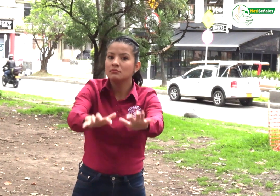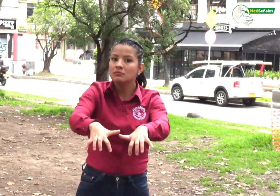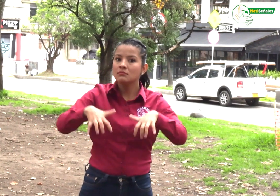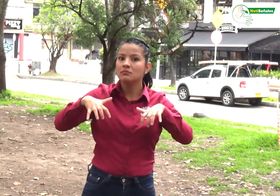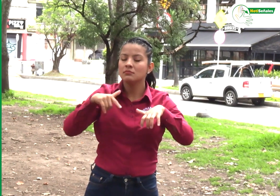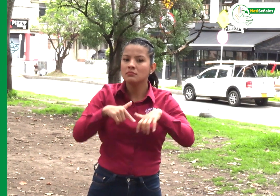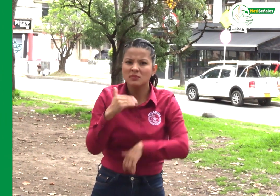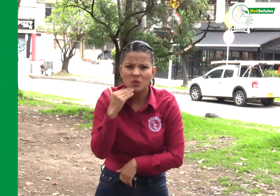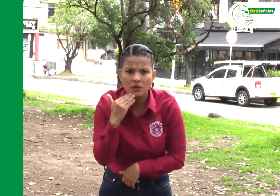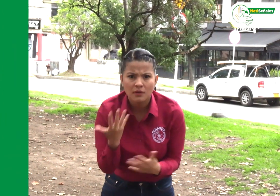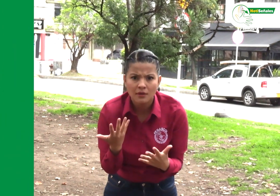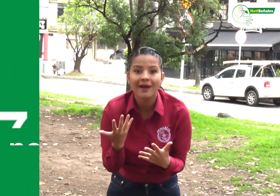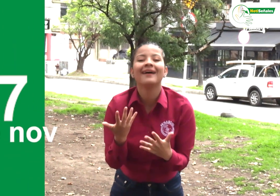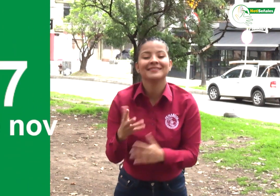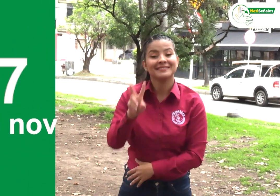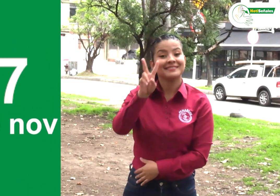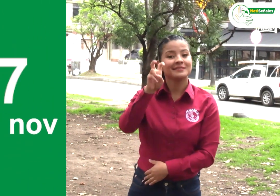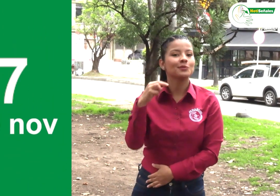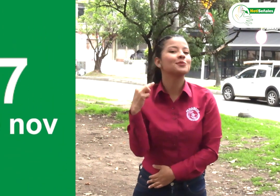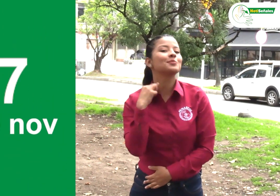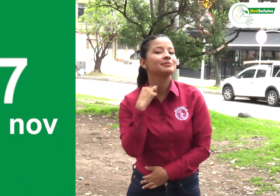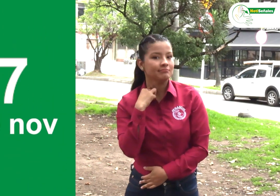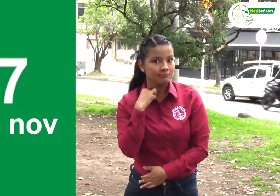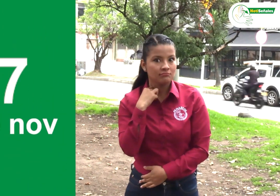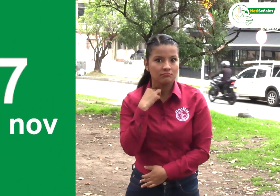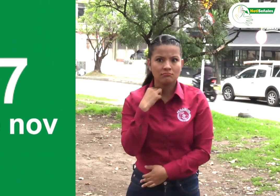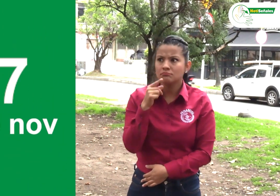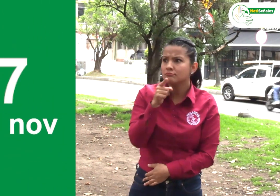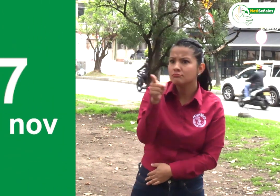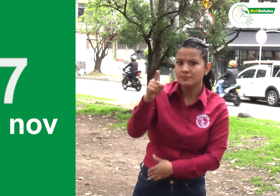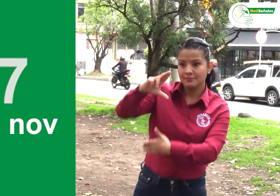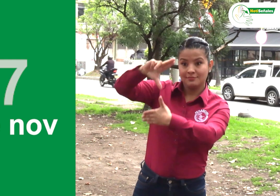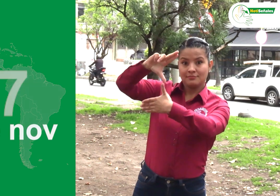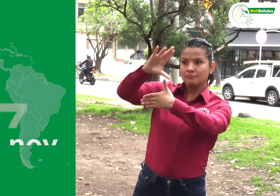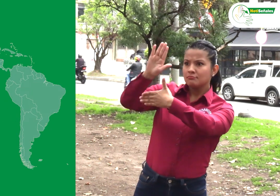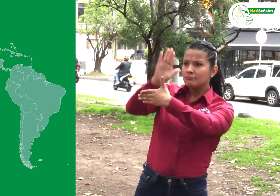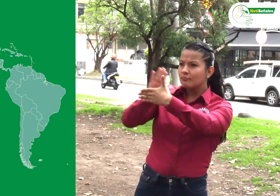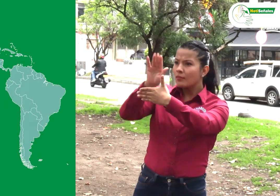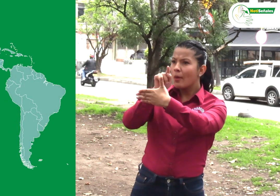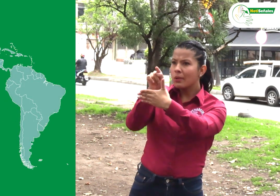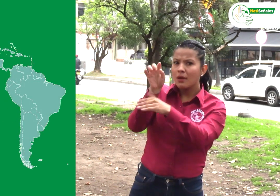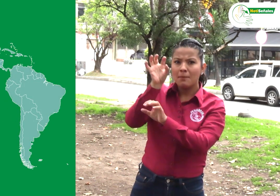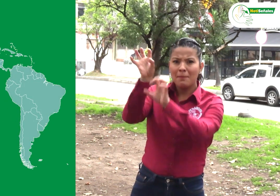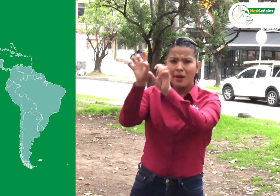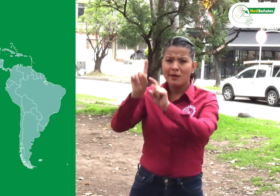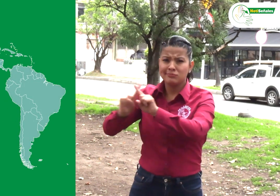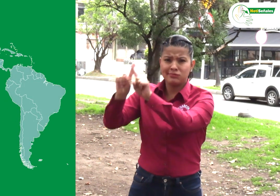Esta asamblea se realizó el 7 de noviembre con delegados de diferentes países de Latinoamérica.